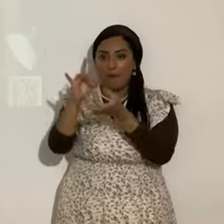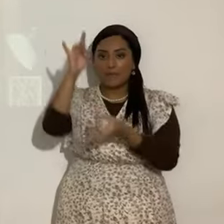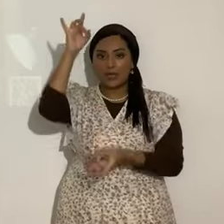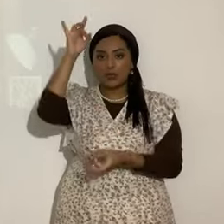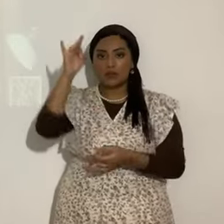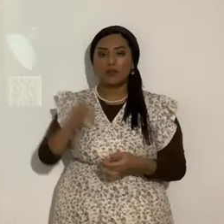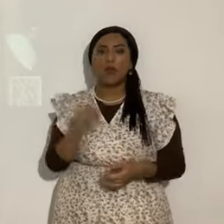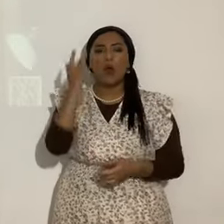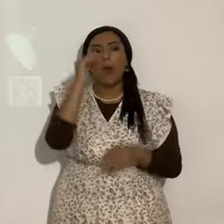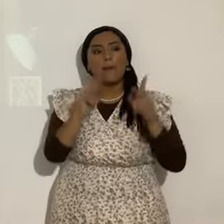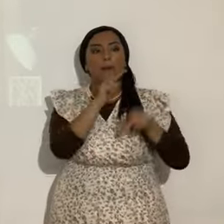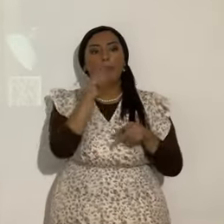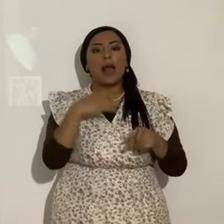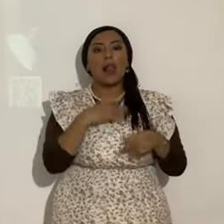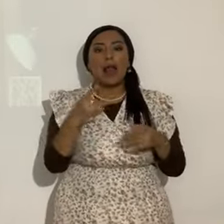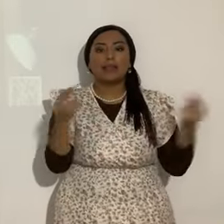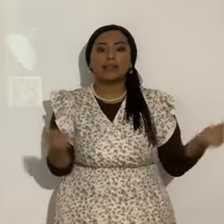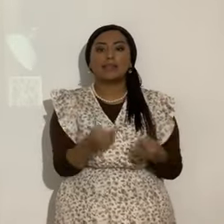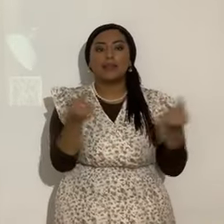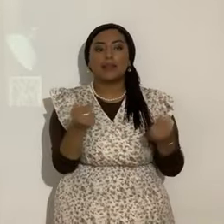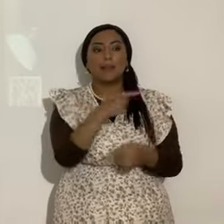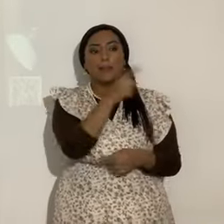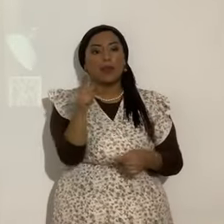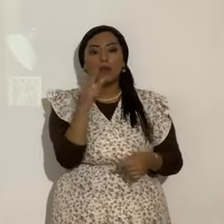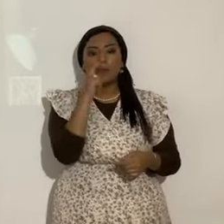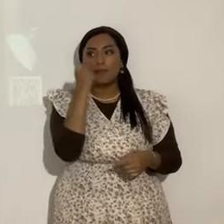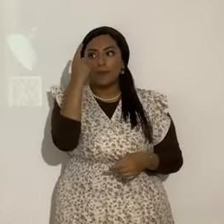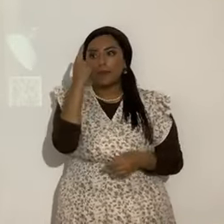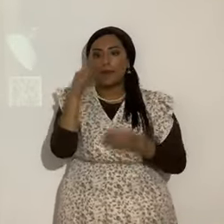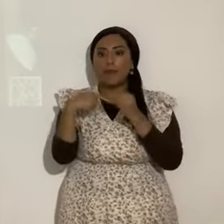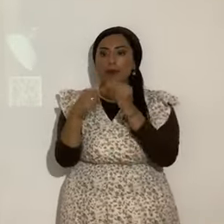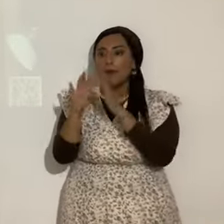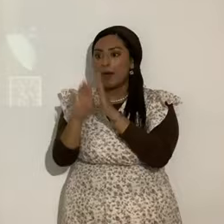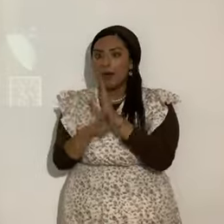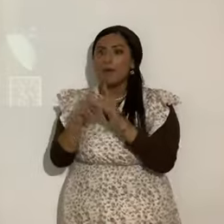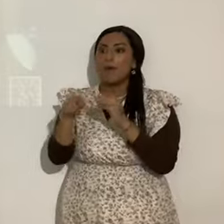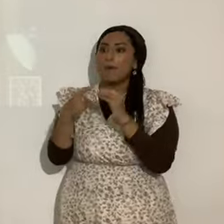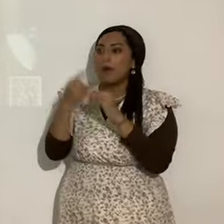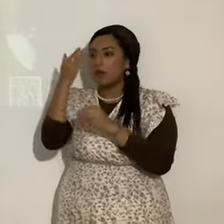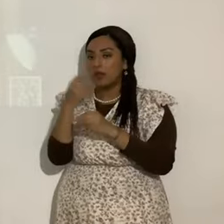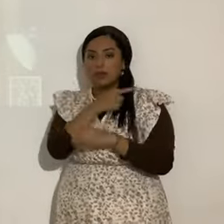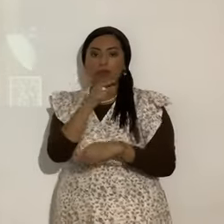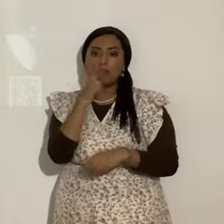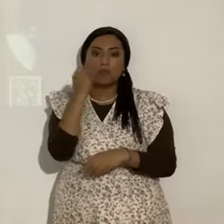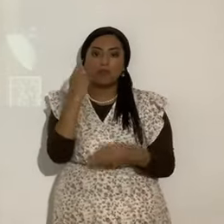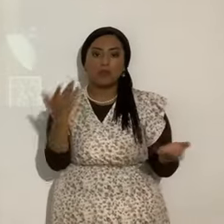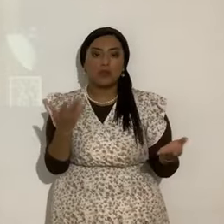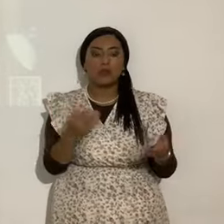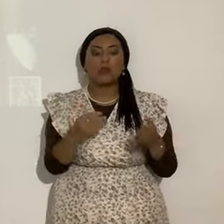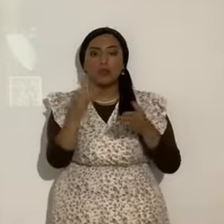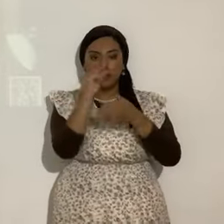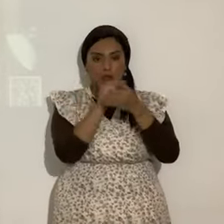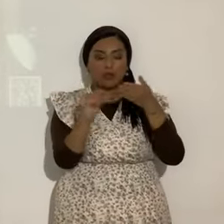carnal y por eso no entiende las cosas espirituales vamos al verso 42 Juan 8 44